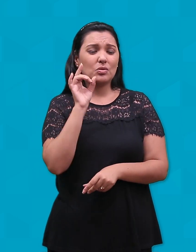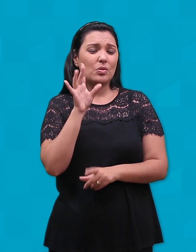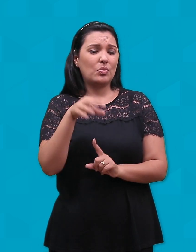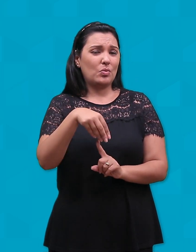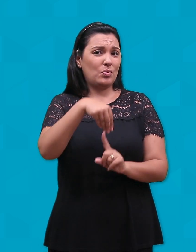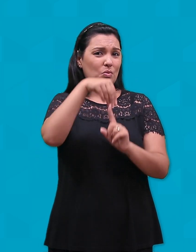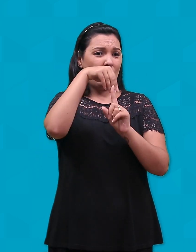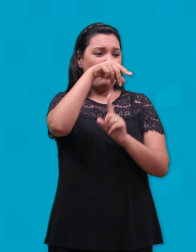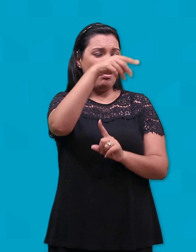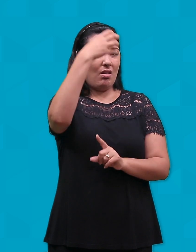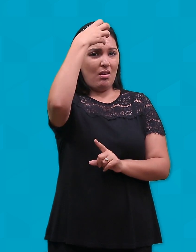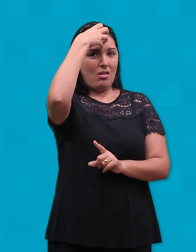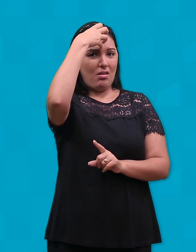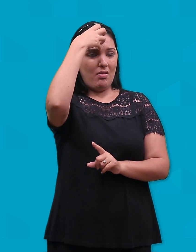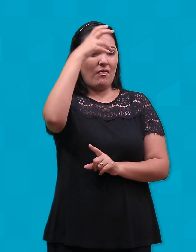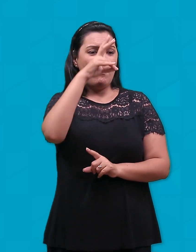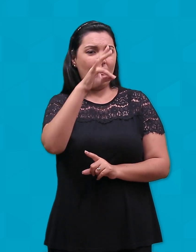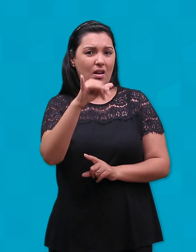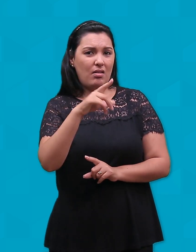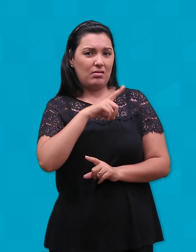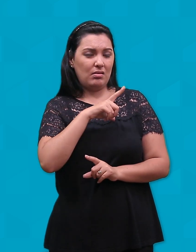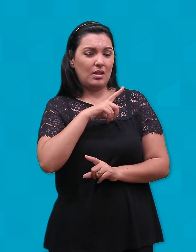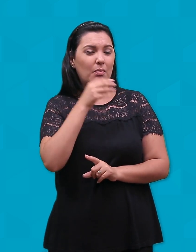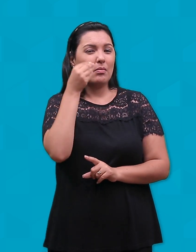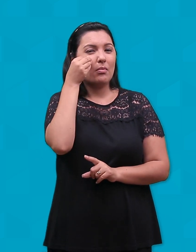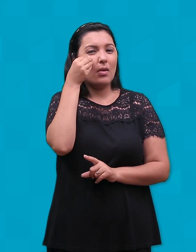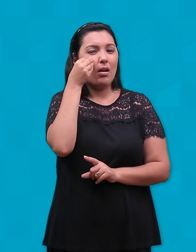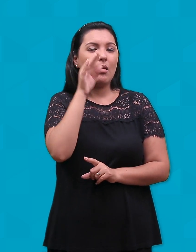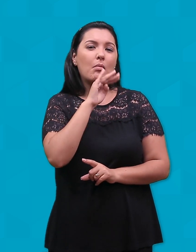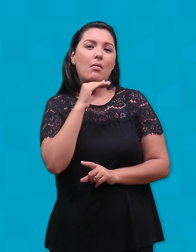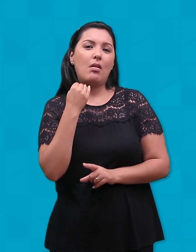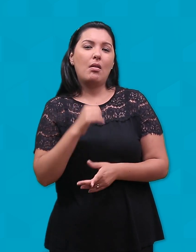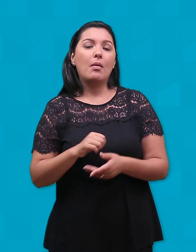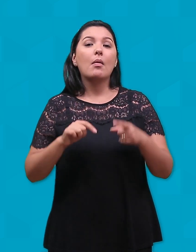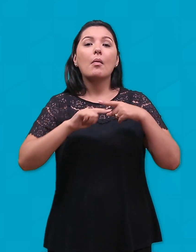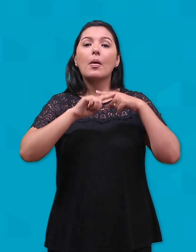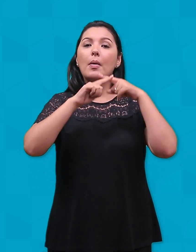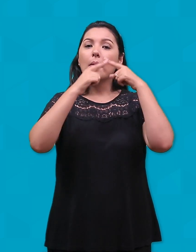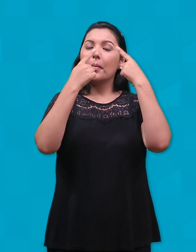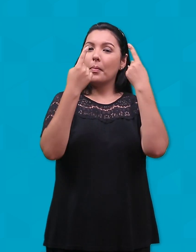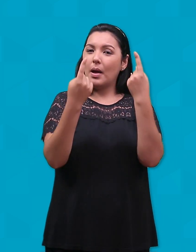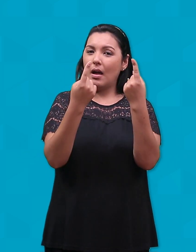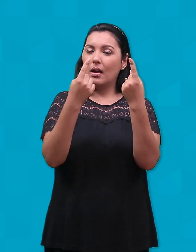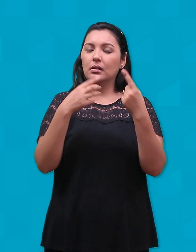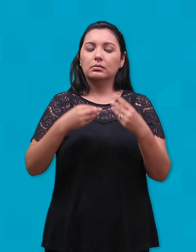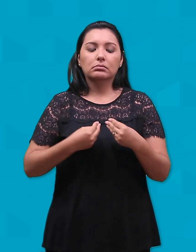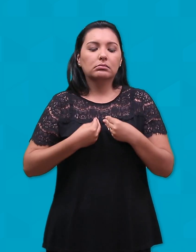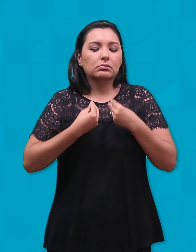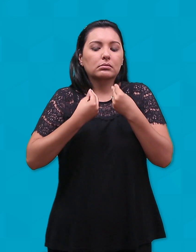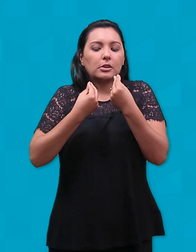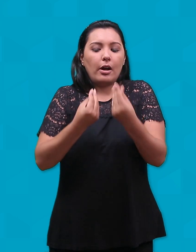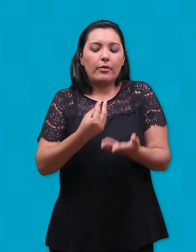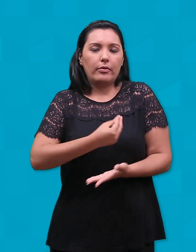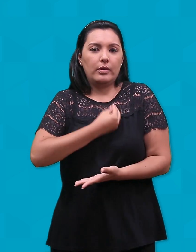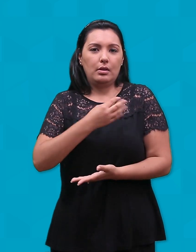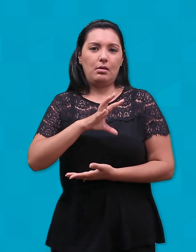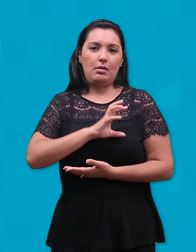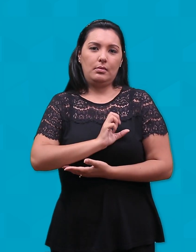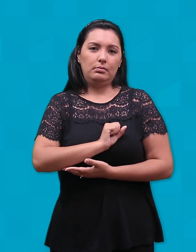este rei também passará pela experiência da morte, mas sim da doação da vida no amor, que o fará